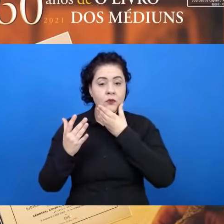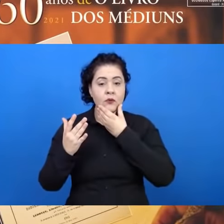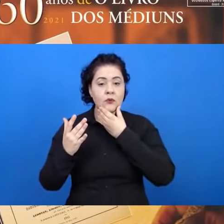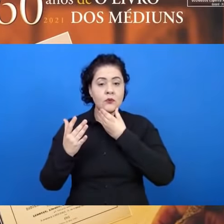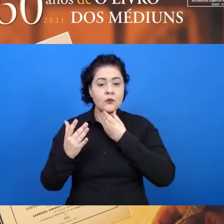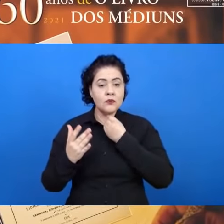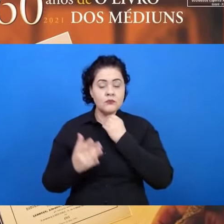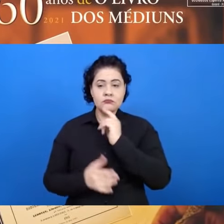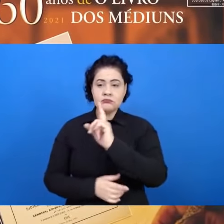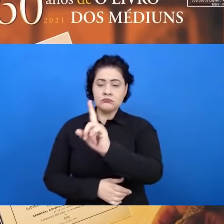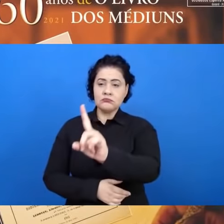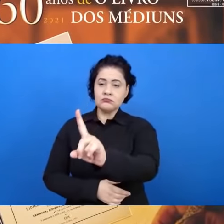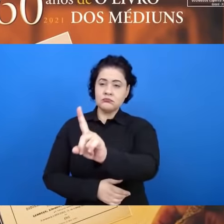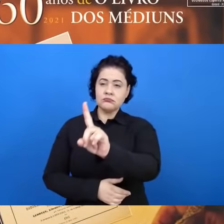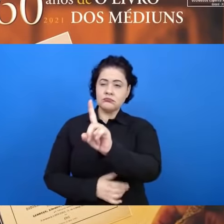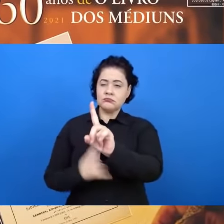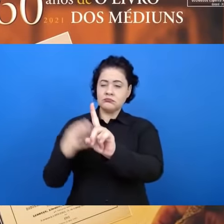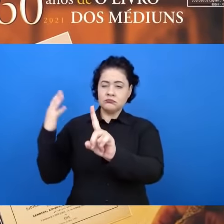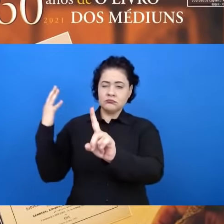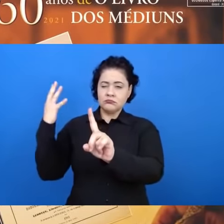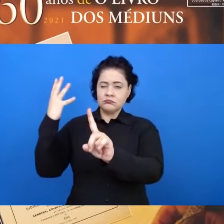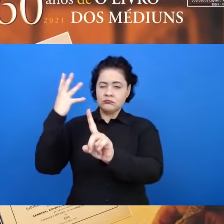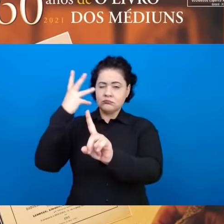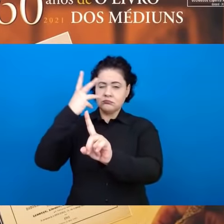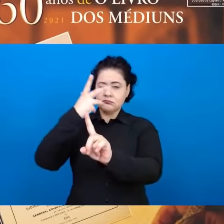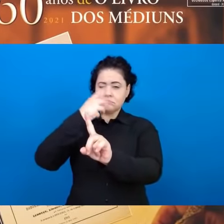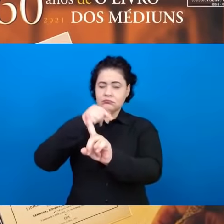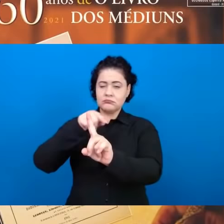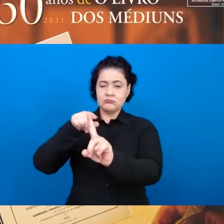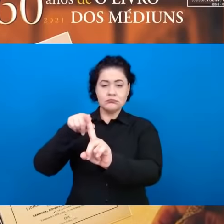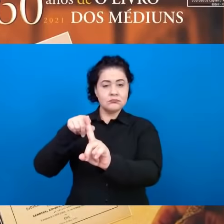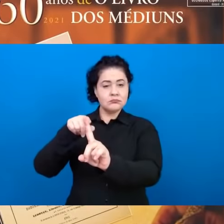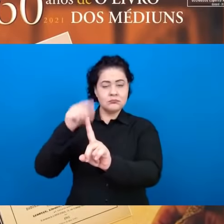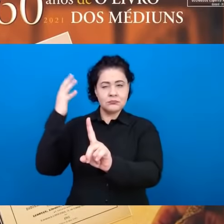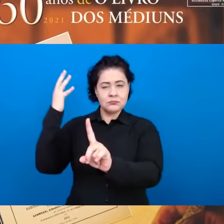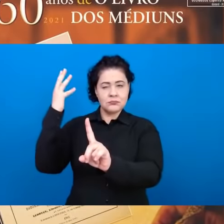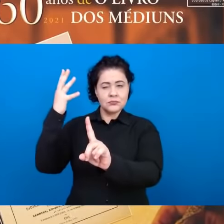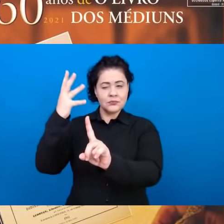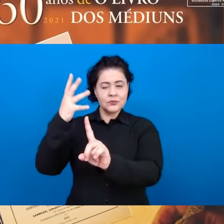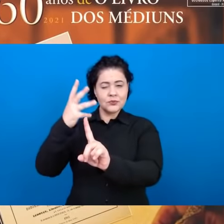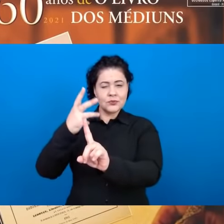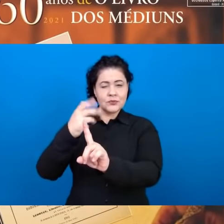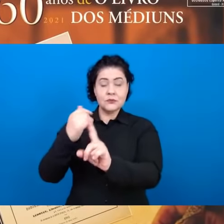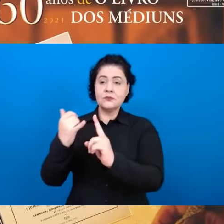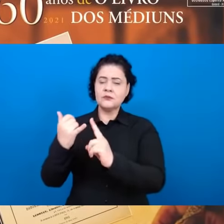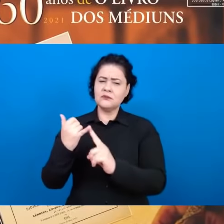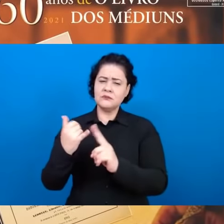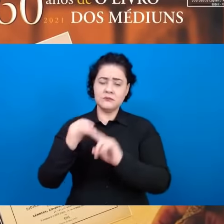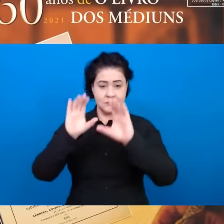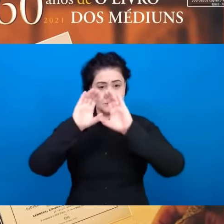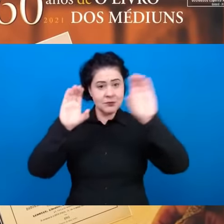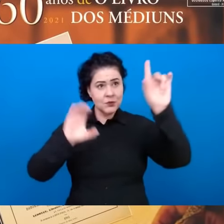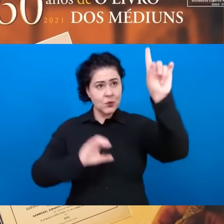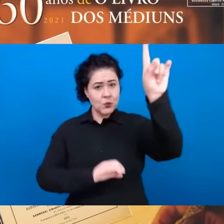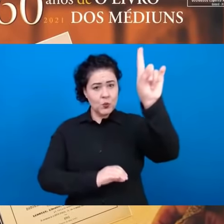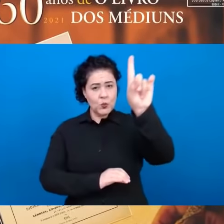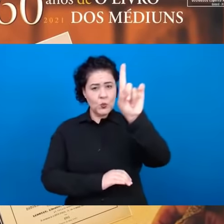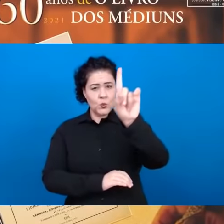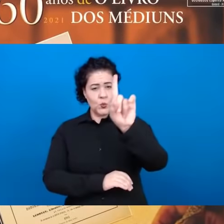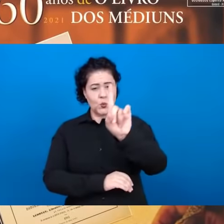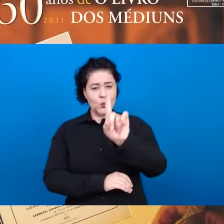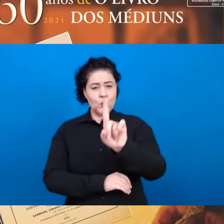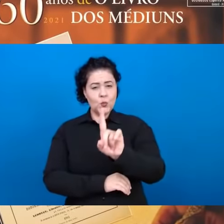majestática beleza, dando-lhe a impressão de que descia do céu ao seu